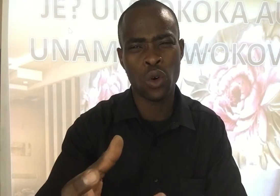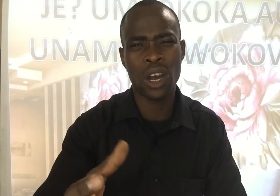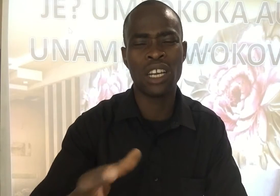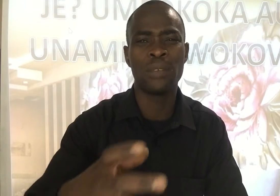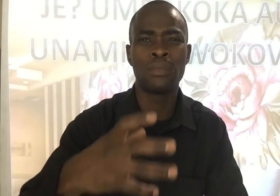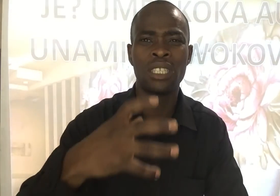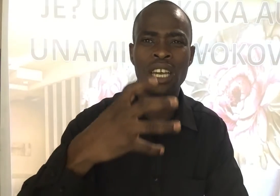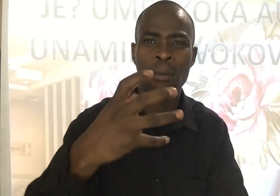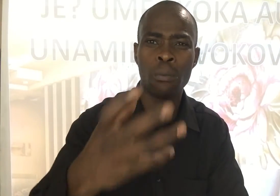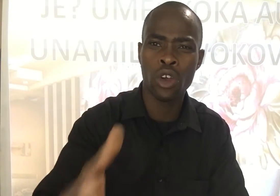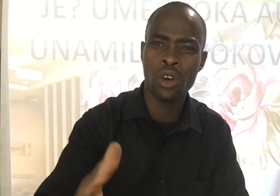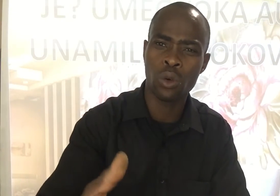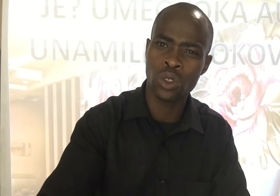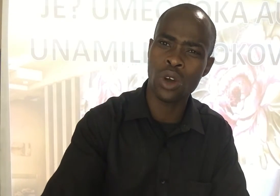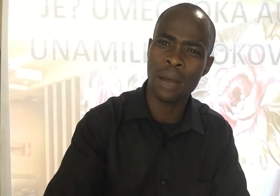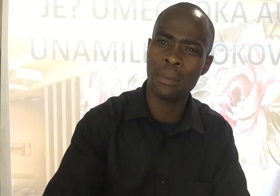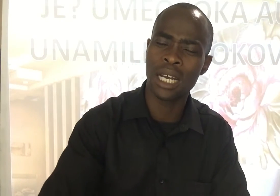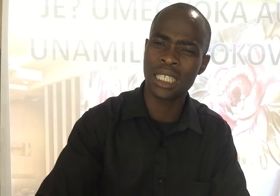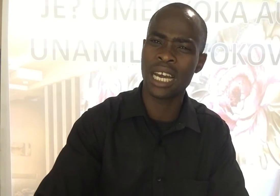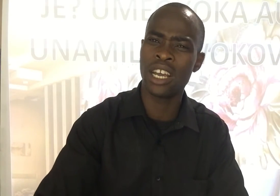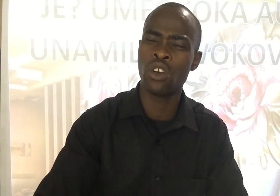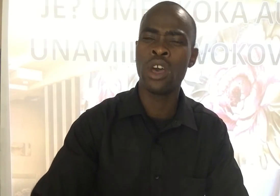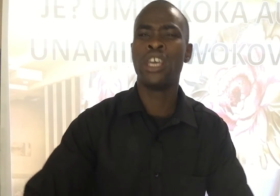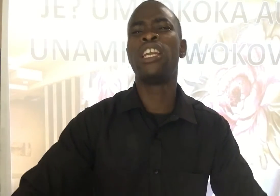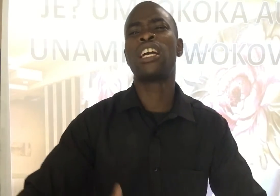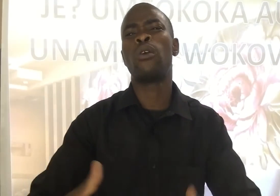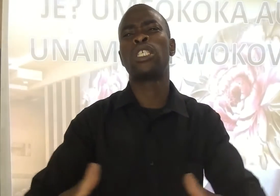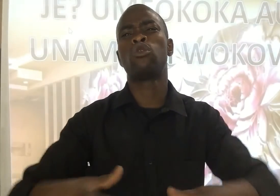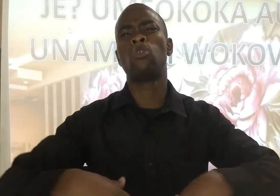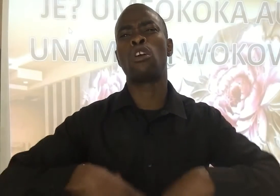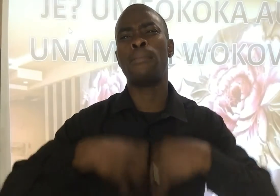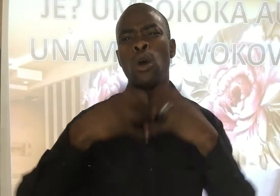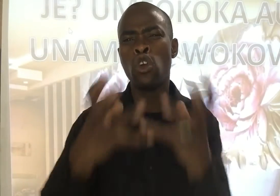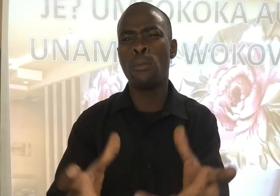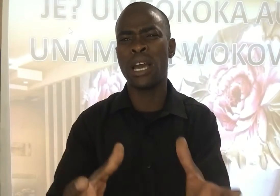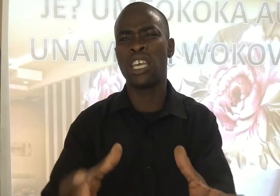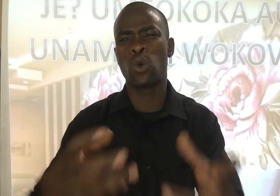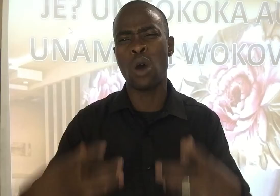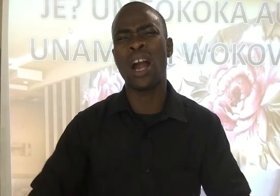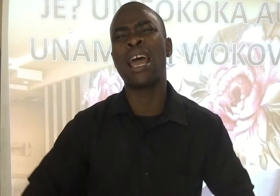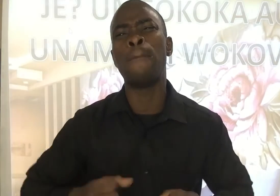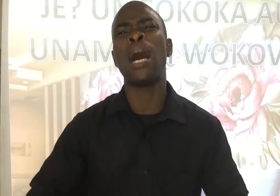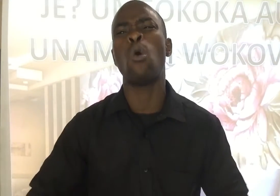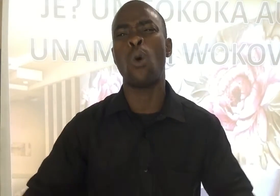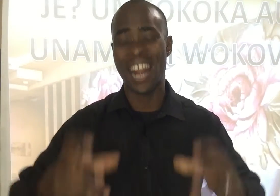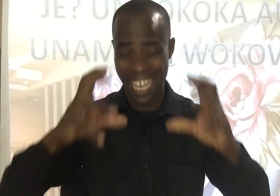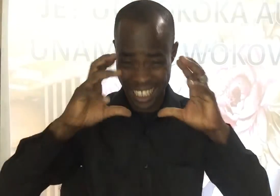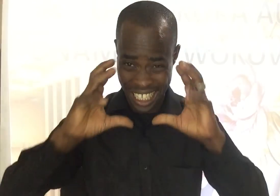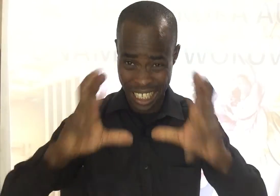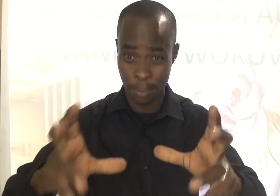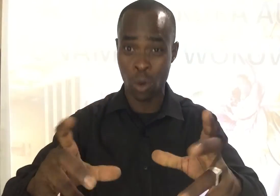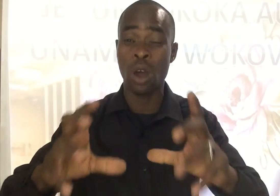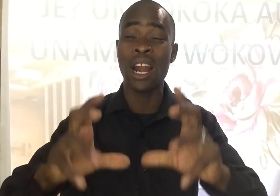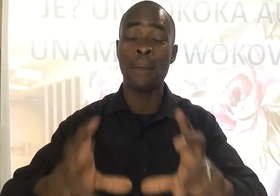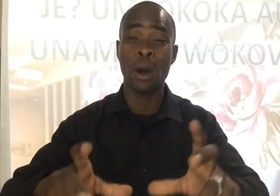Ukanitia moyo Kusonga mbega katika neno Ili nikaweza kujua Kwa mba huduma hii Kuna wale ambao Wanaitazama Kuna wale ambao